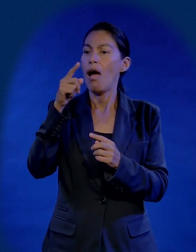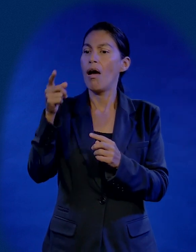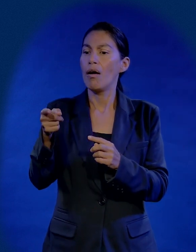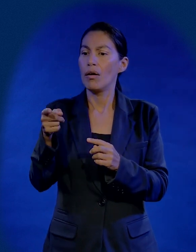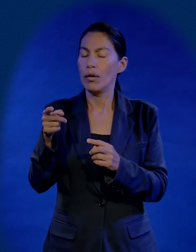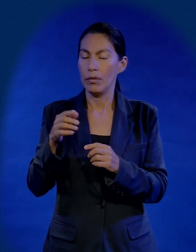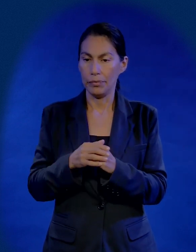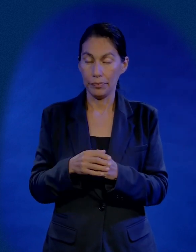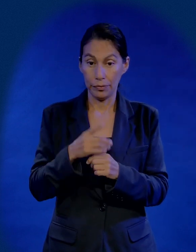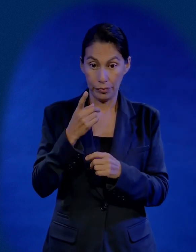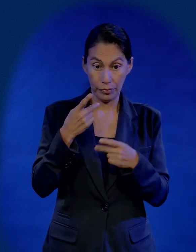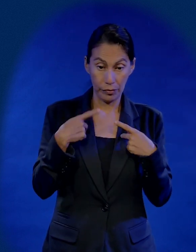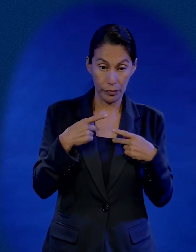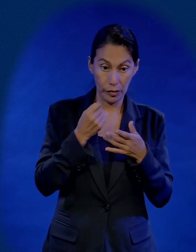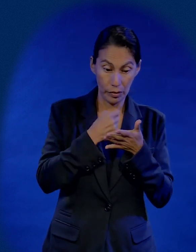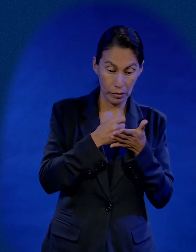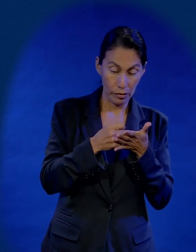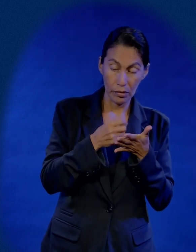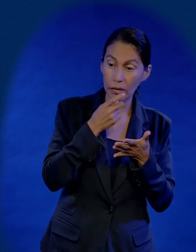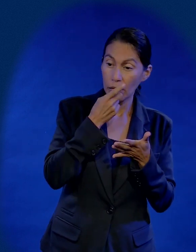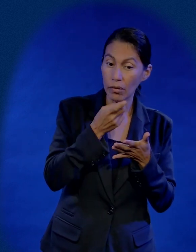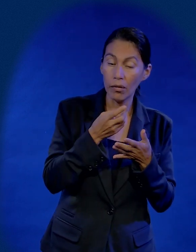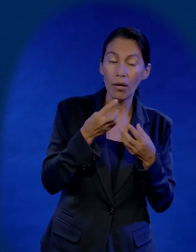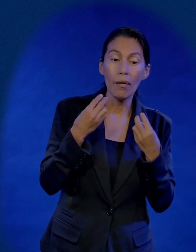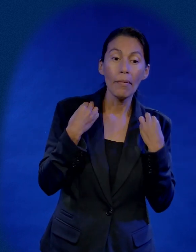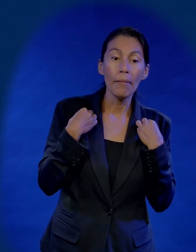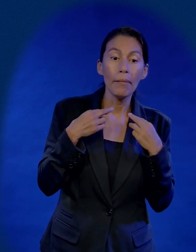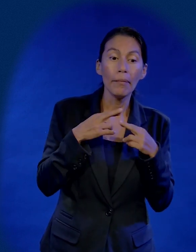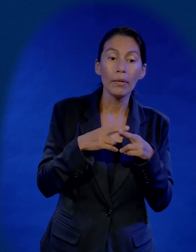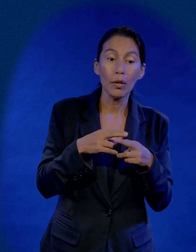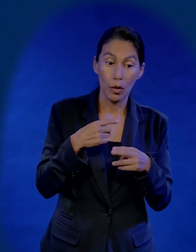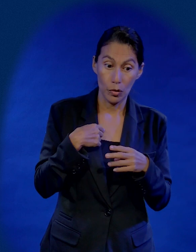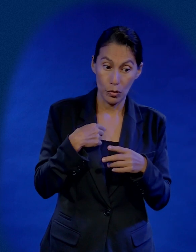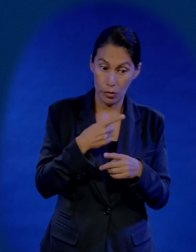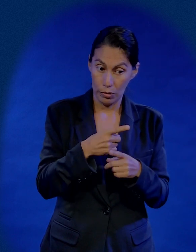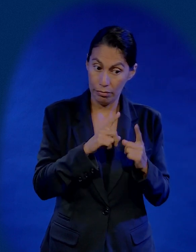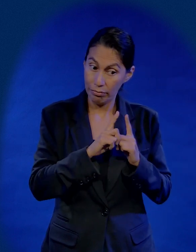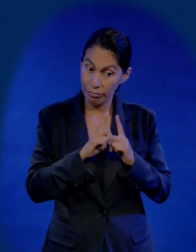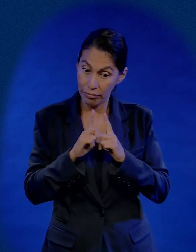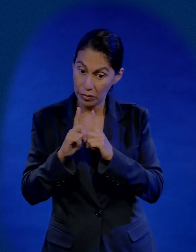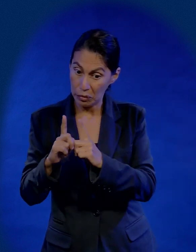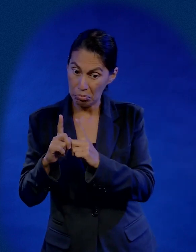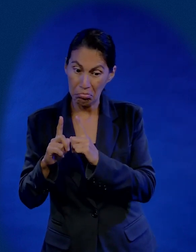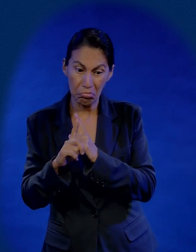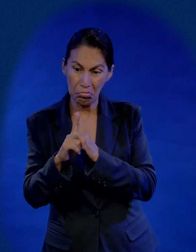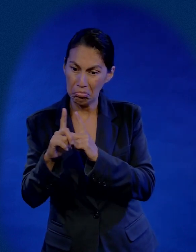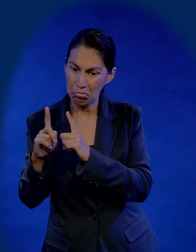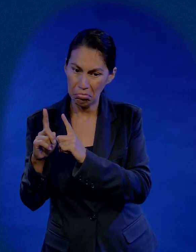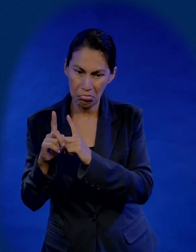Y vino un escriba y le dijo, Maestro, te seguiré donde quiera que vayas.